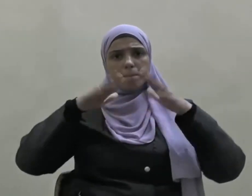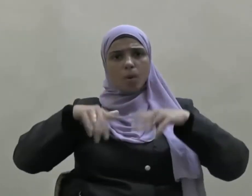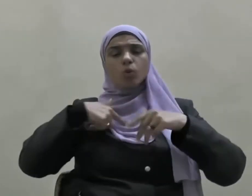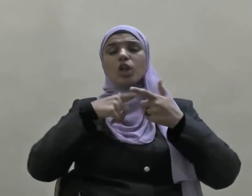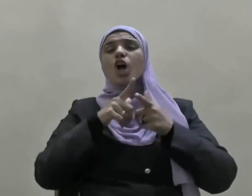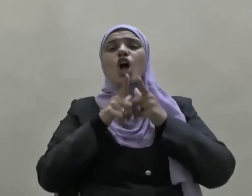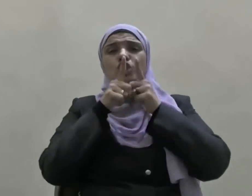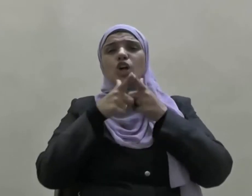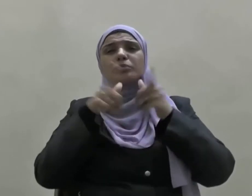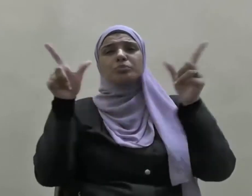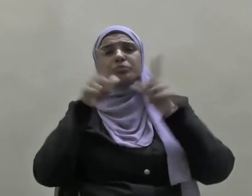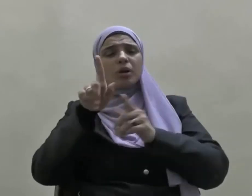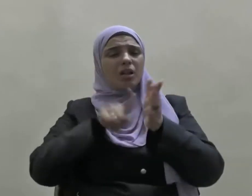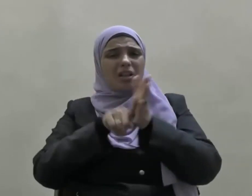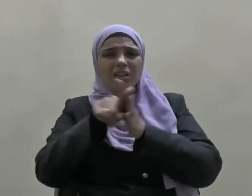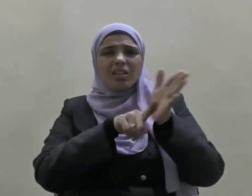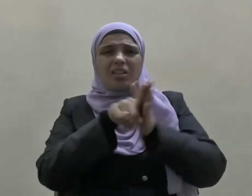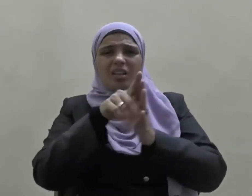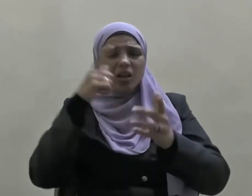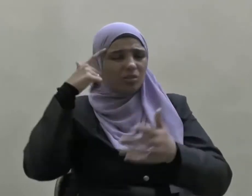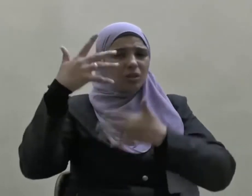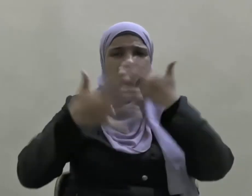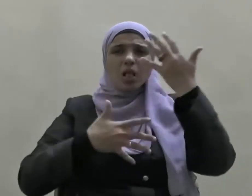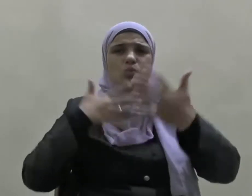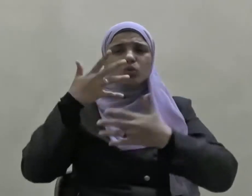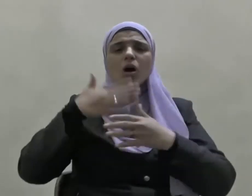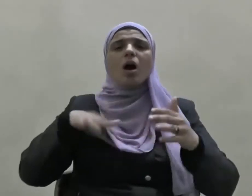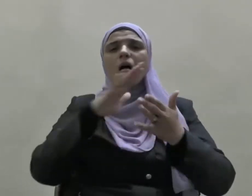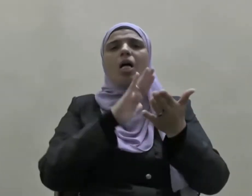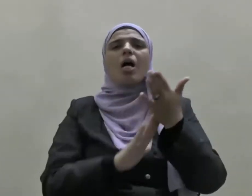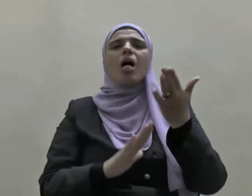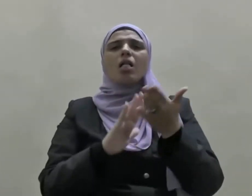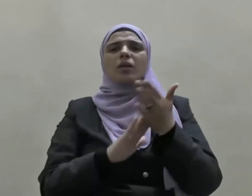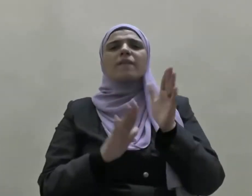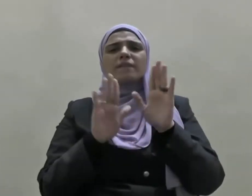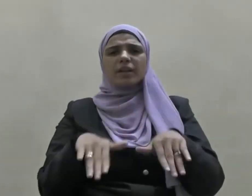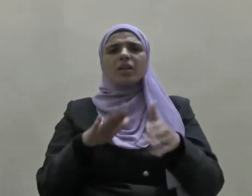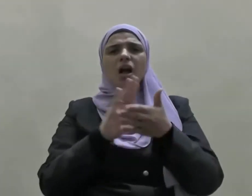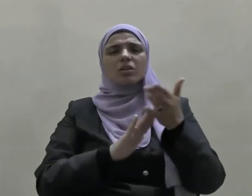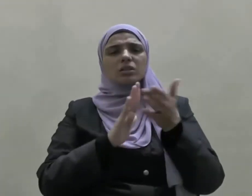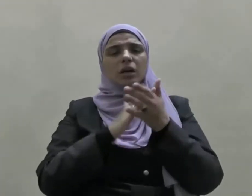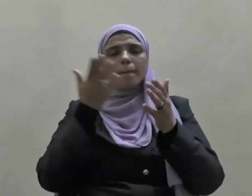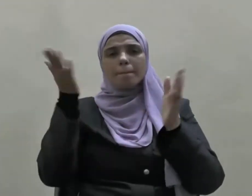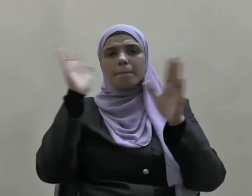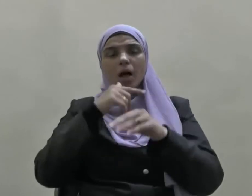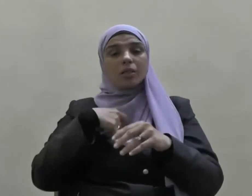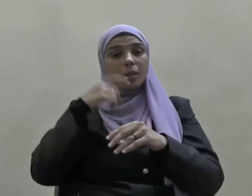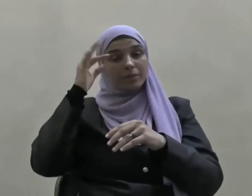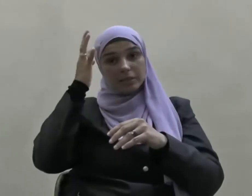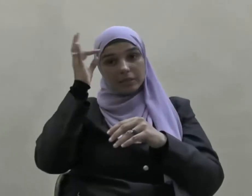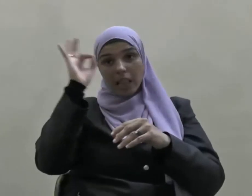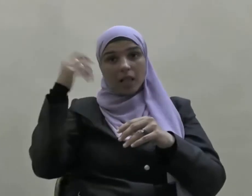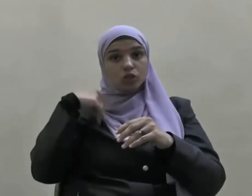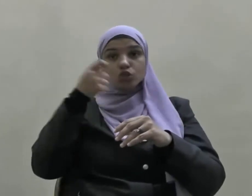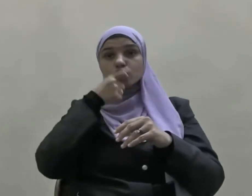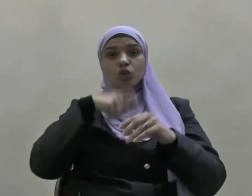ترديد الشائعات وترويجها من الخطورة ما لا يخفى على العقلاء